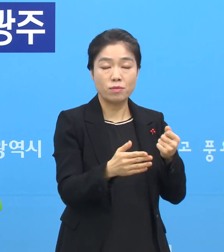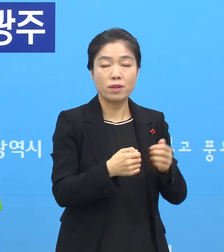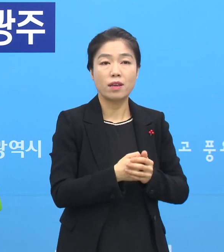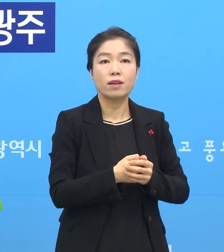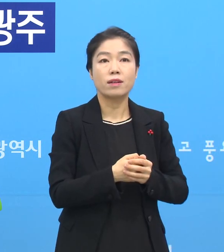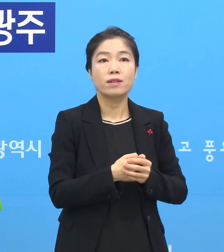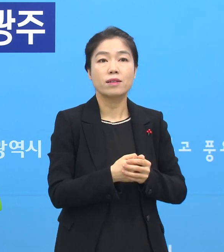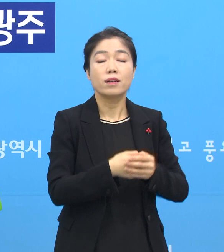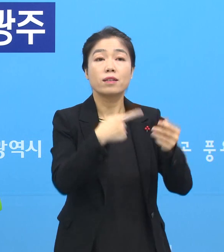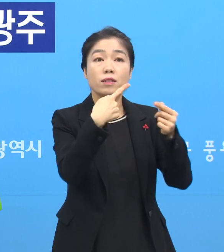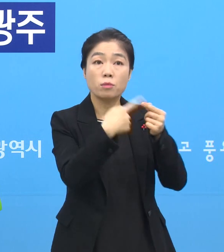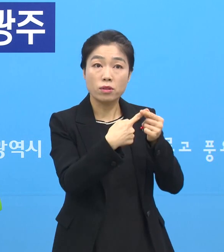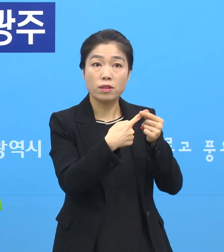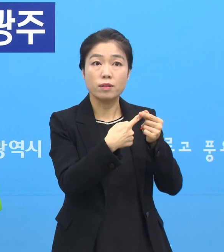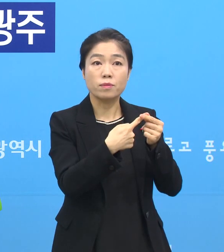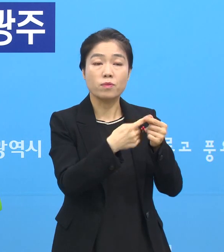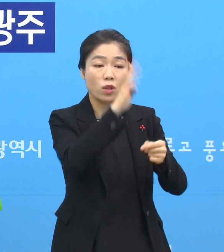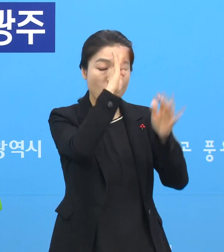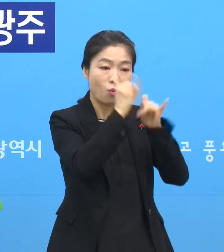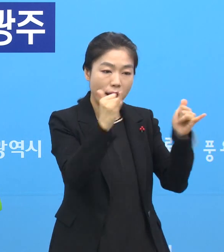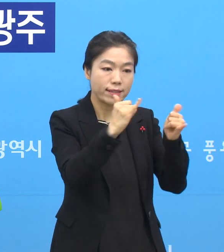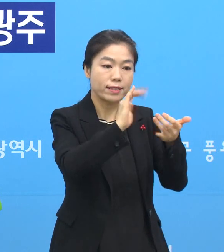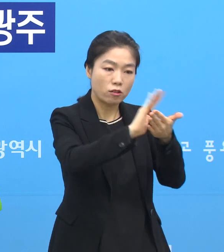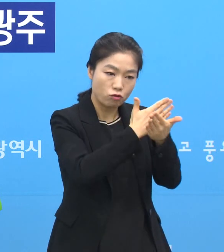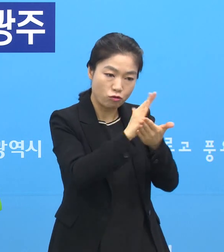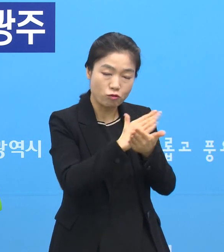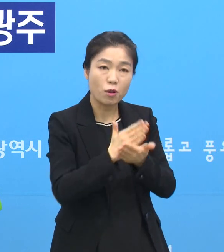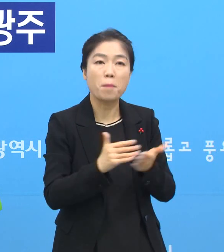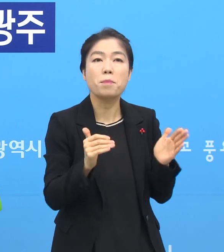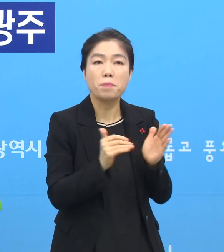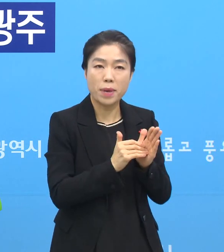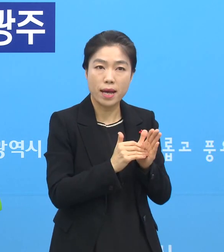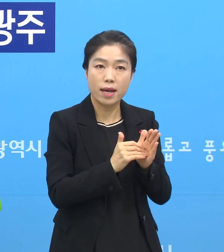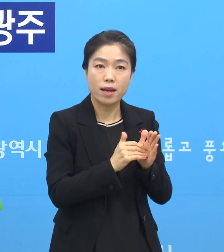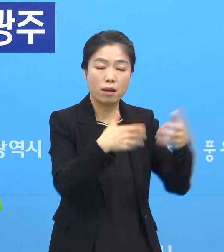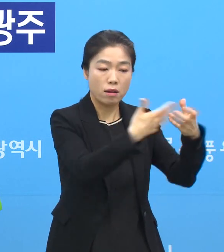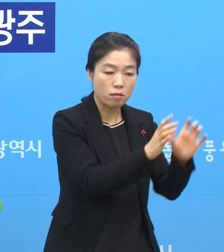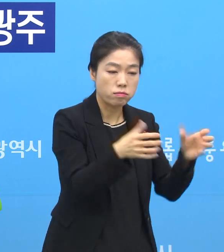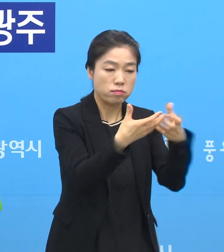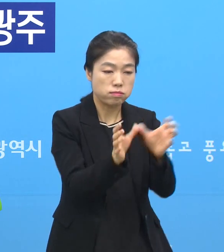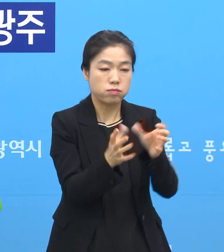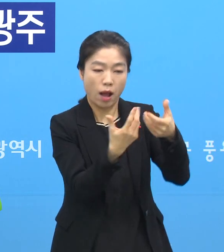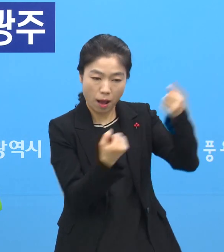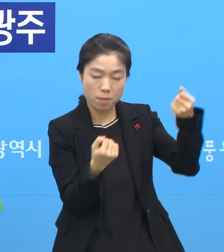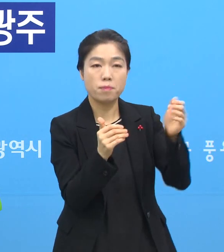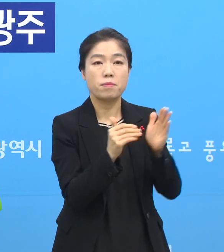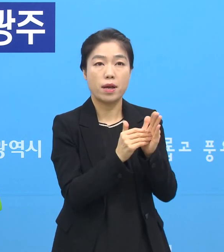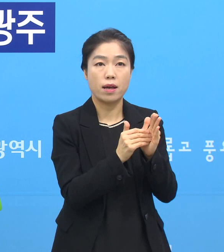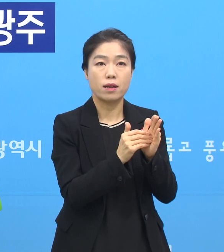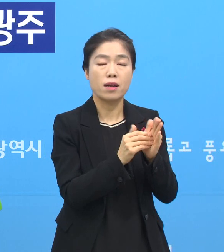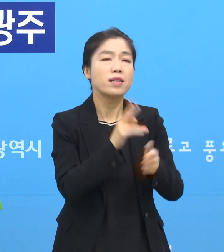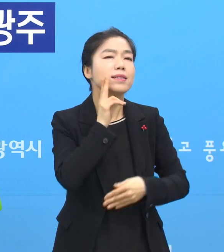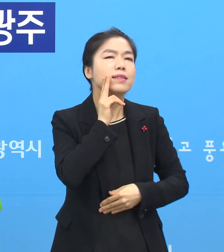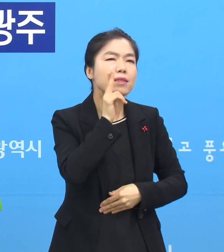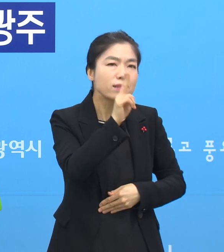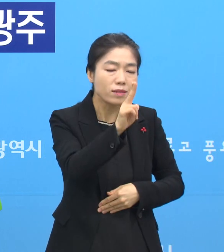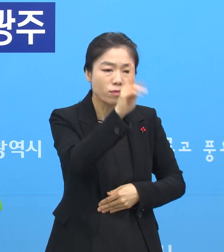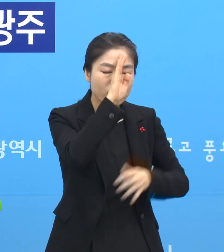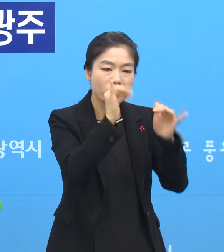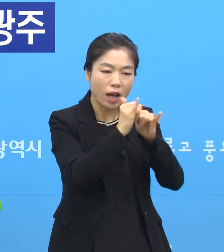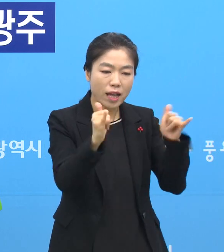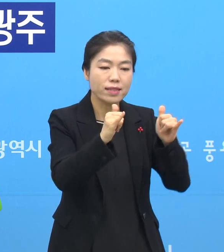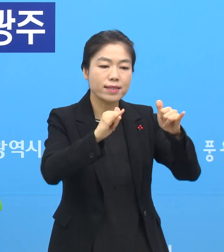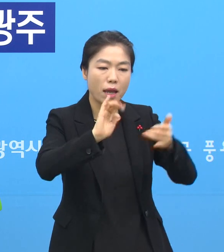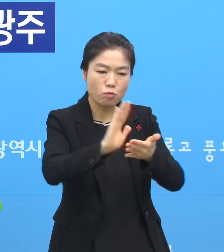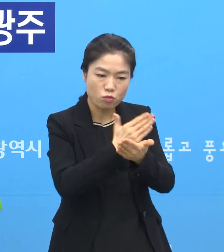첫 번째는 환자 유형을 먼저 구별을 했고요. 그래서 집단별로 공간 분리를 마쳤고 중증 환자 분류반을